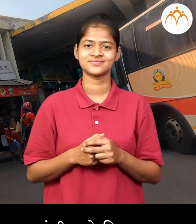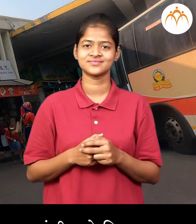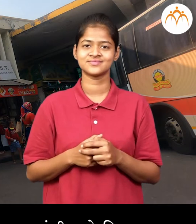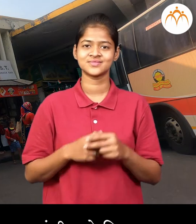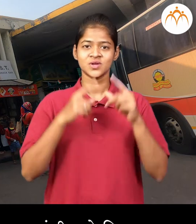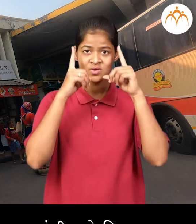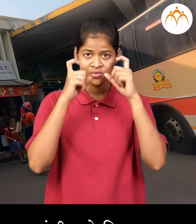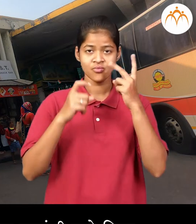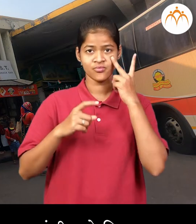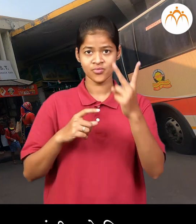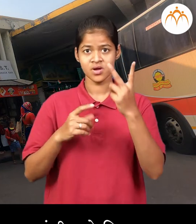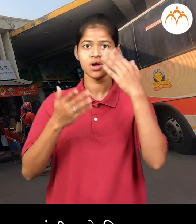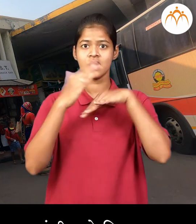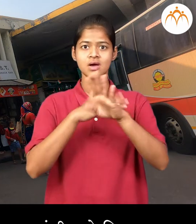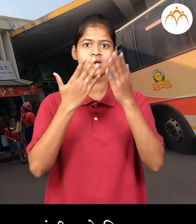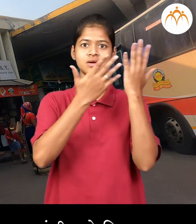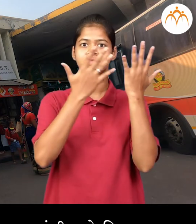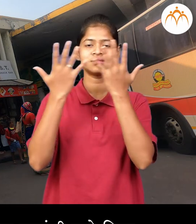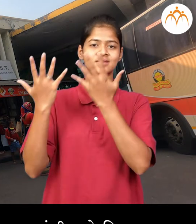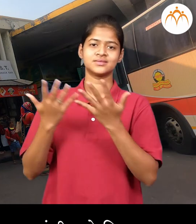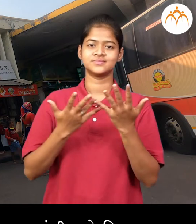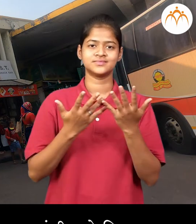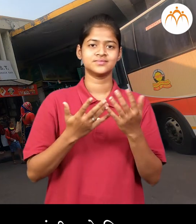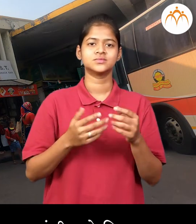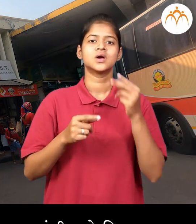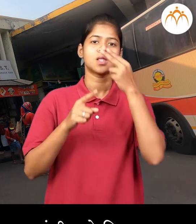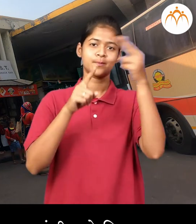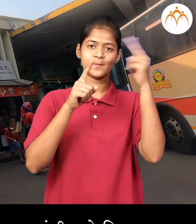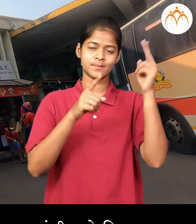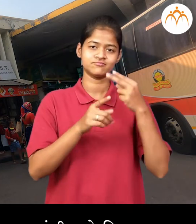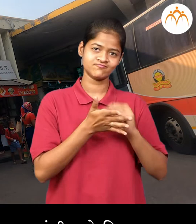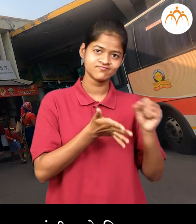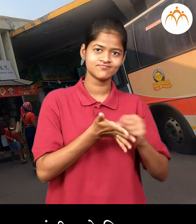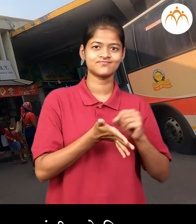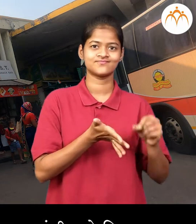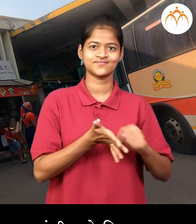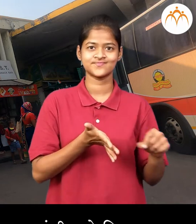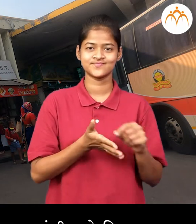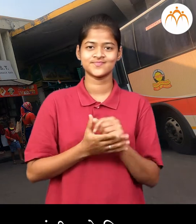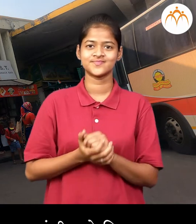स्वाध्याए चित्राद दिस्रनार्या वस्तुन्ची नावलिहा